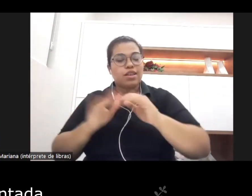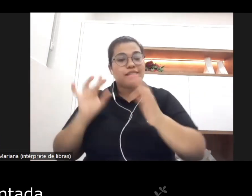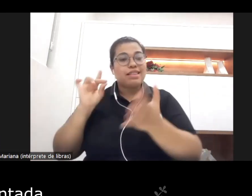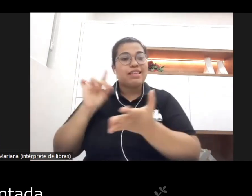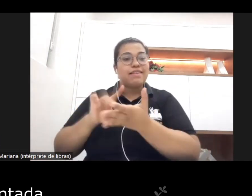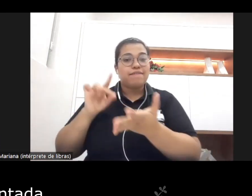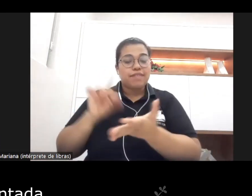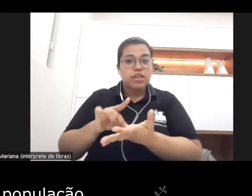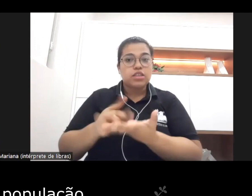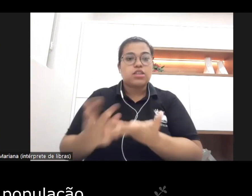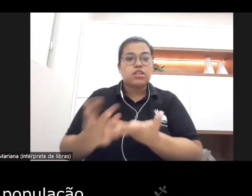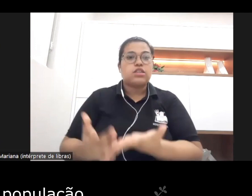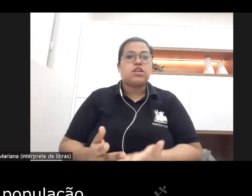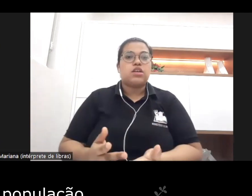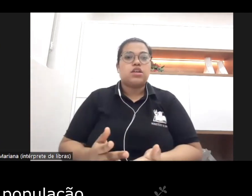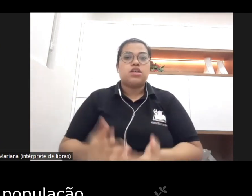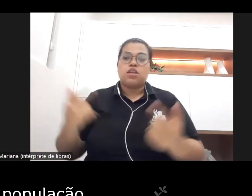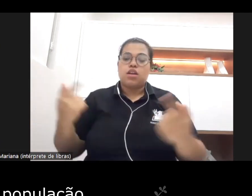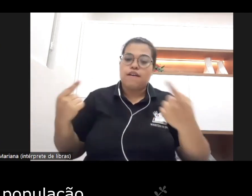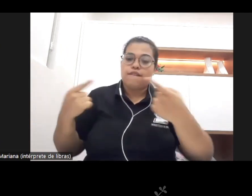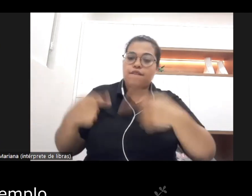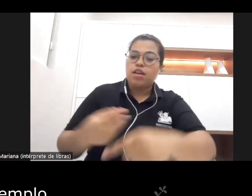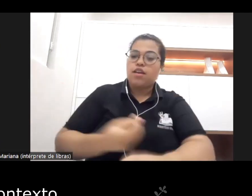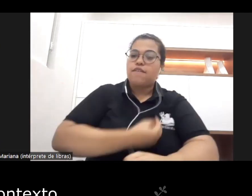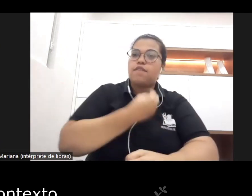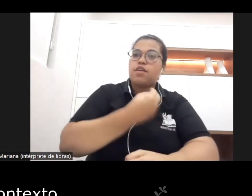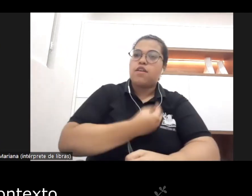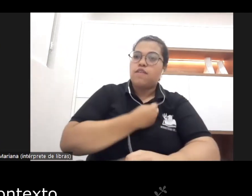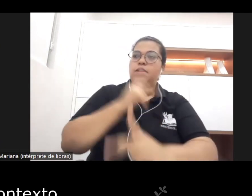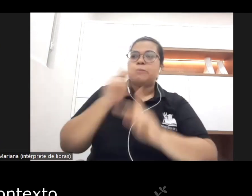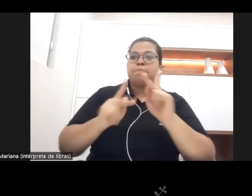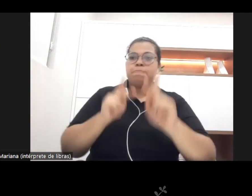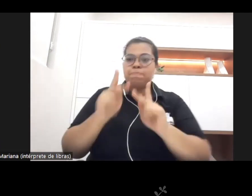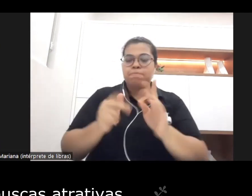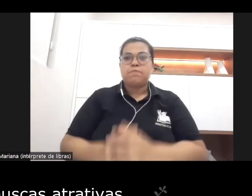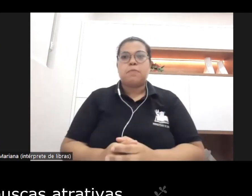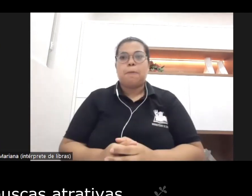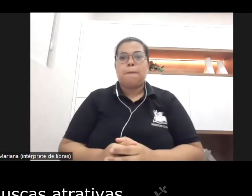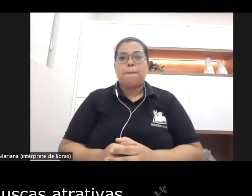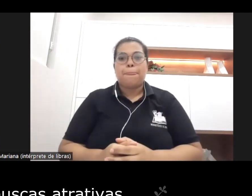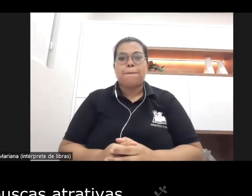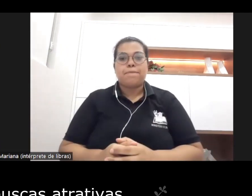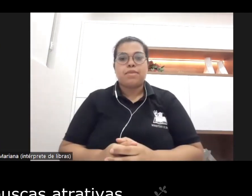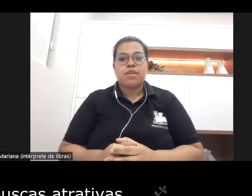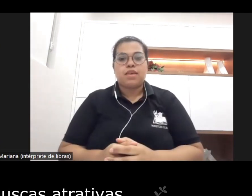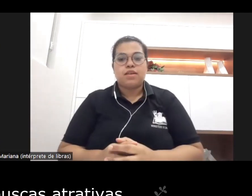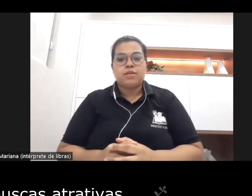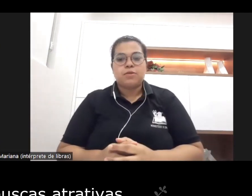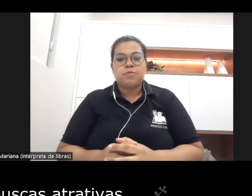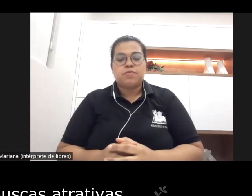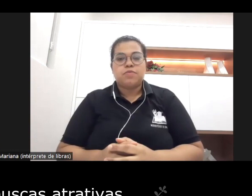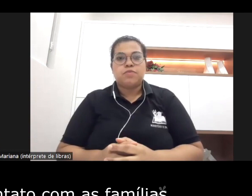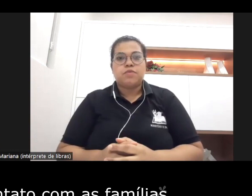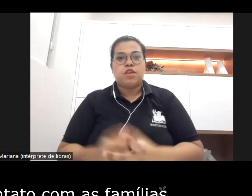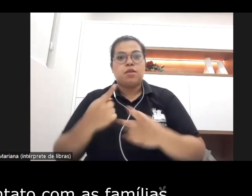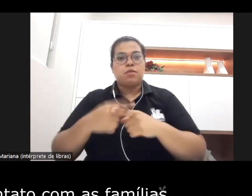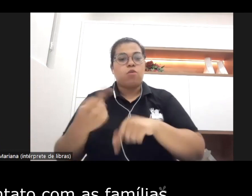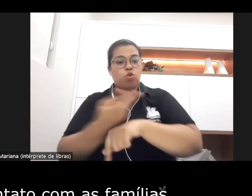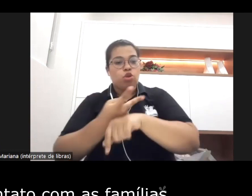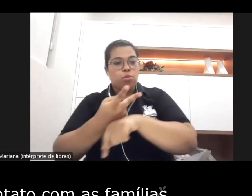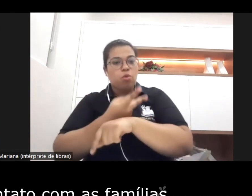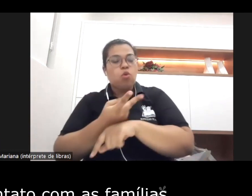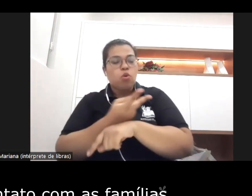enfrentada vivida pela população por exemplo nesse contexto de realização das buscas ativas né